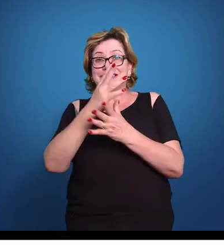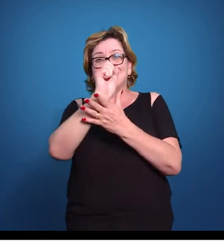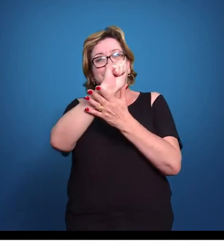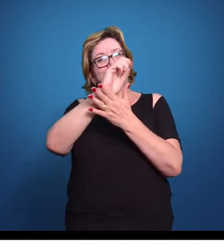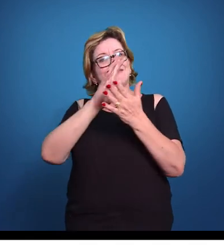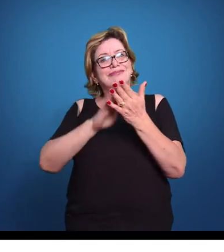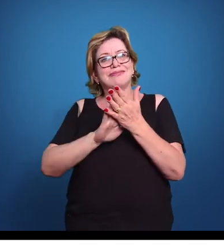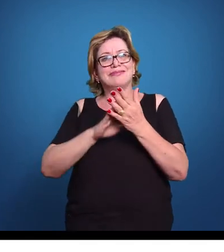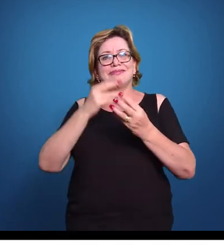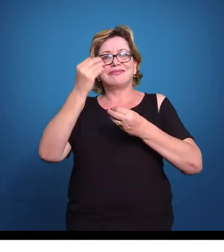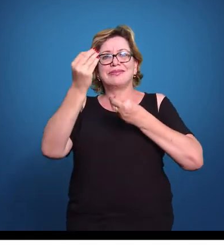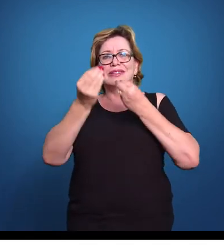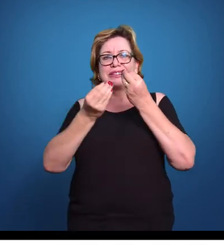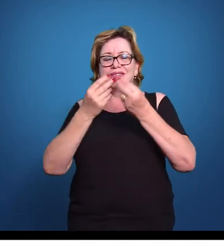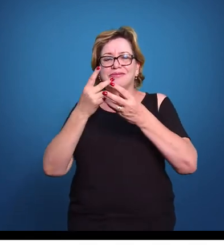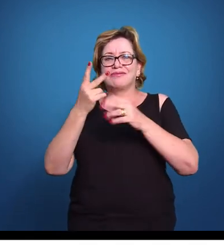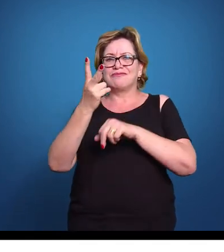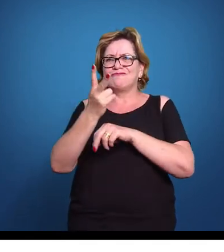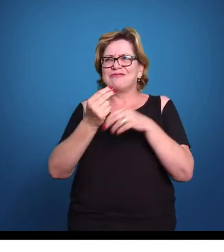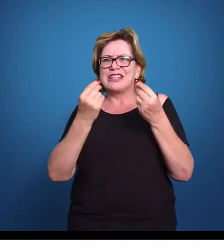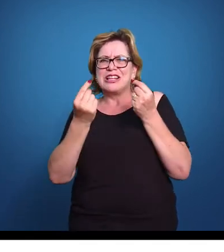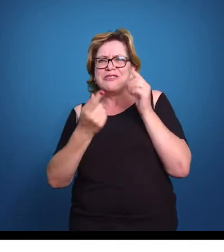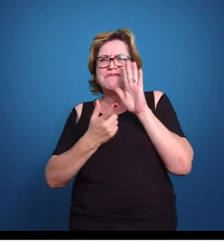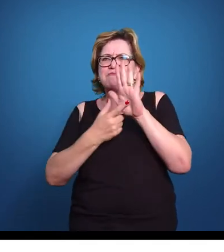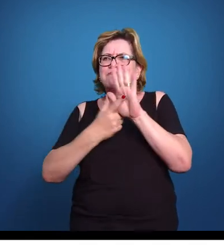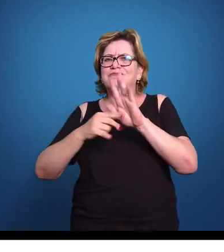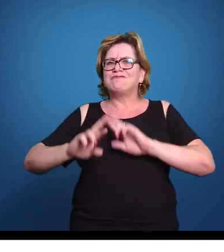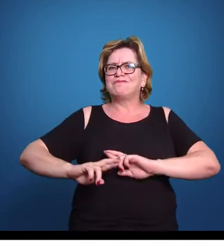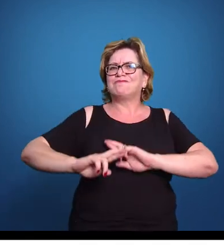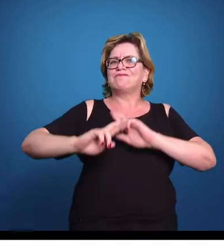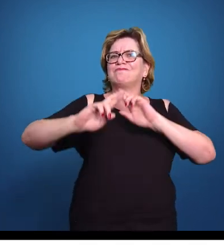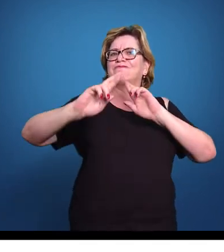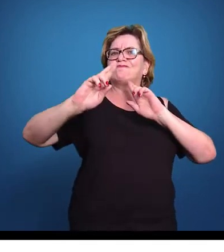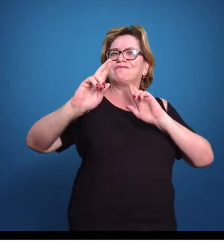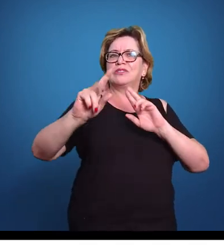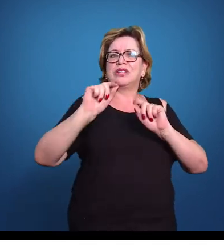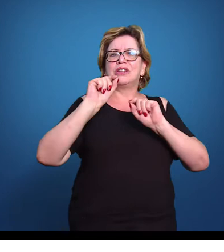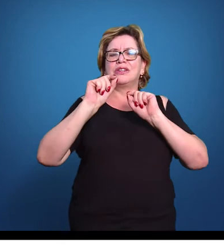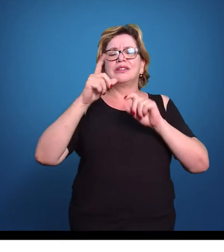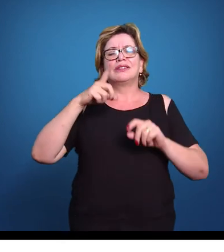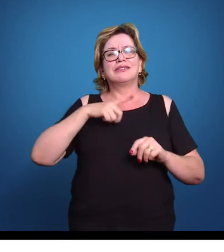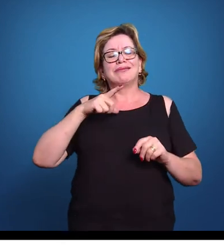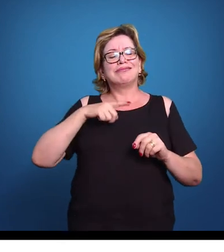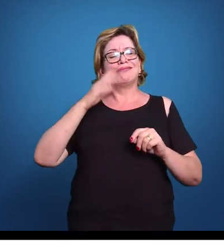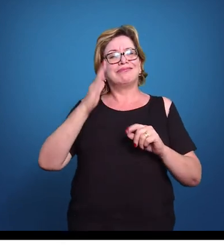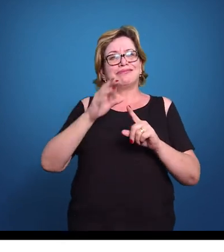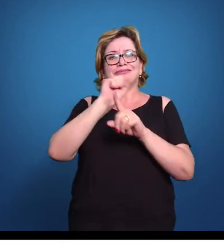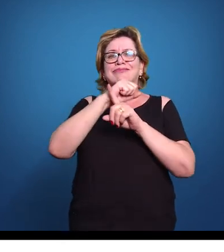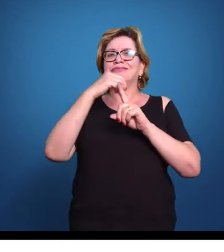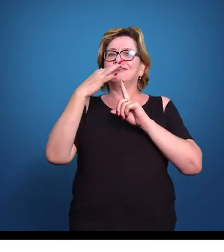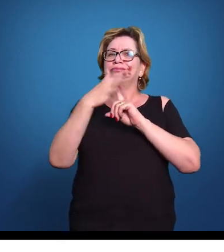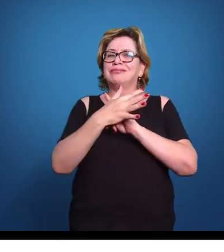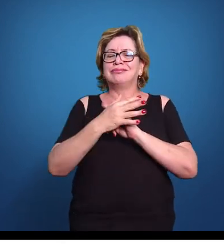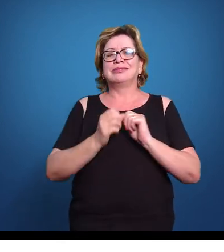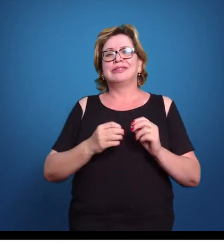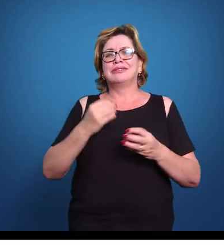e procura uma diferenciação do que vem sendo feito. Ele procura